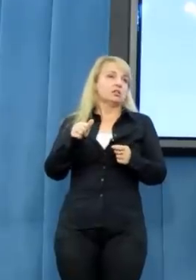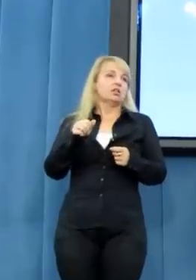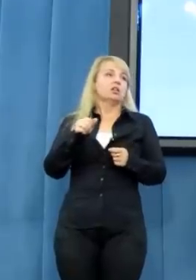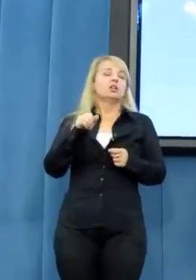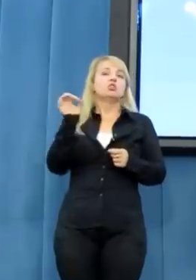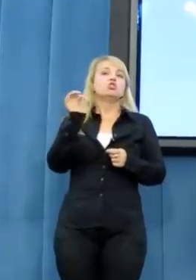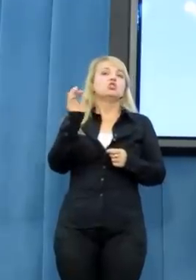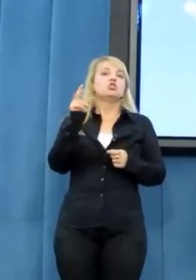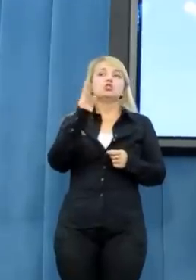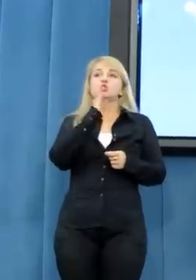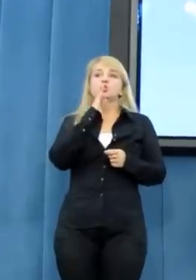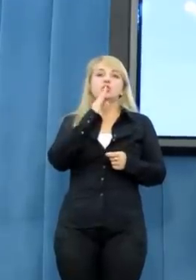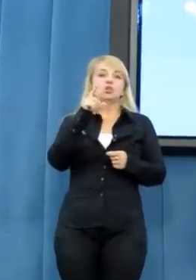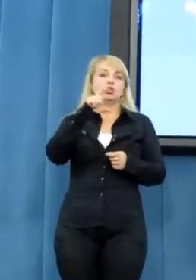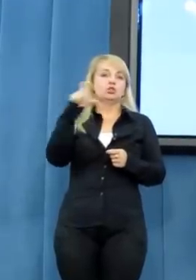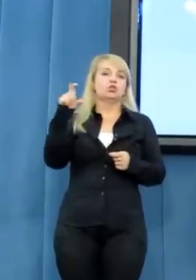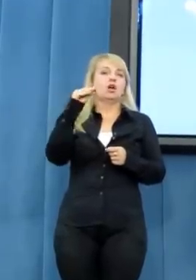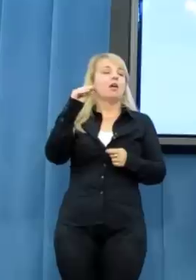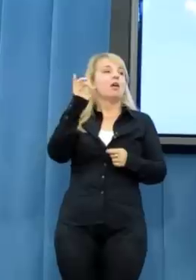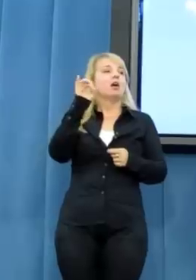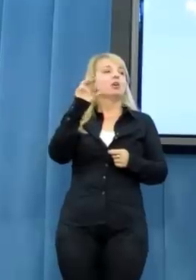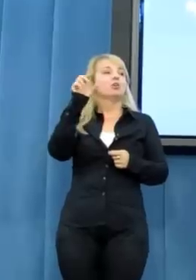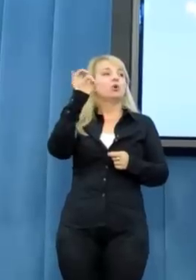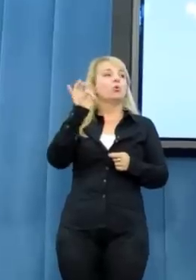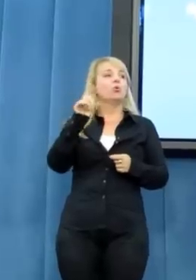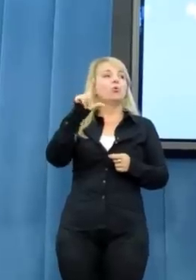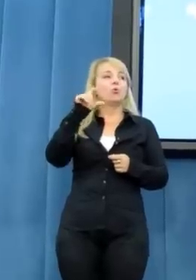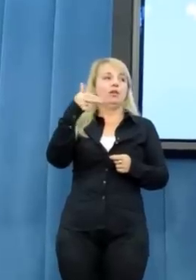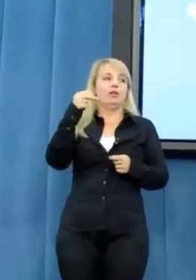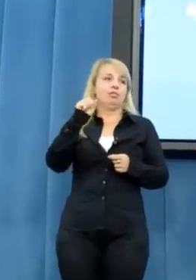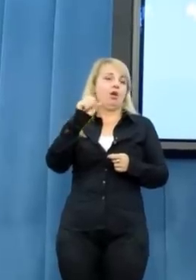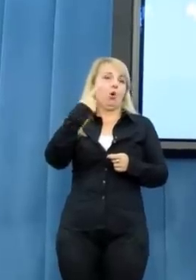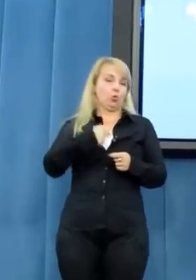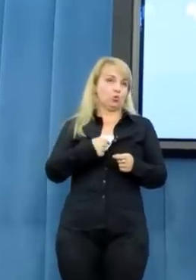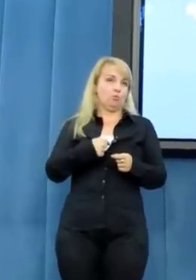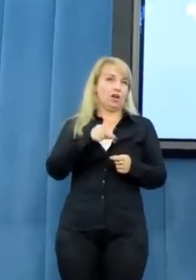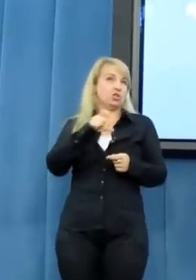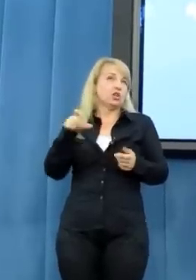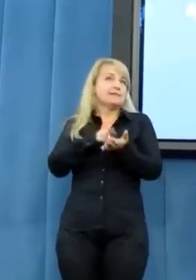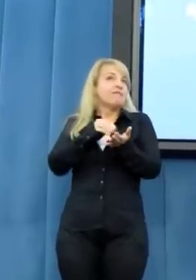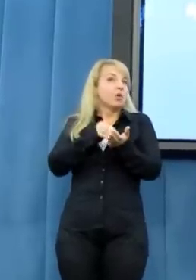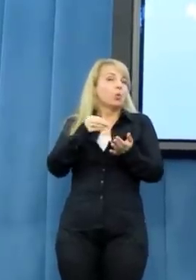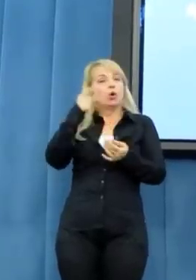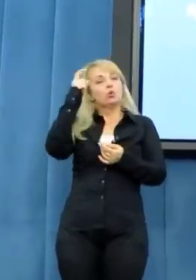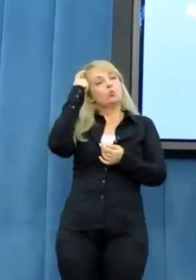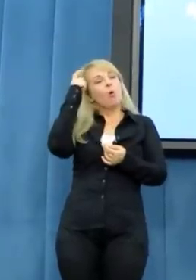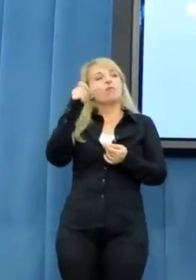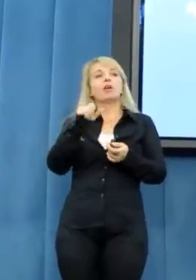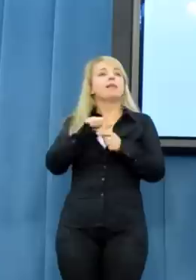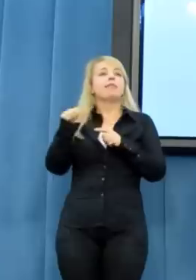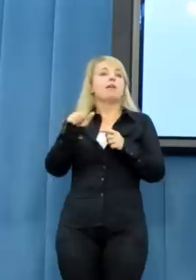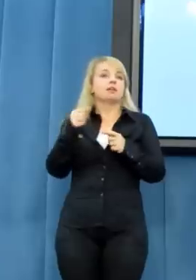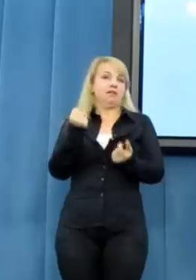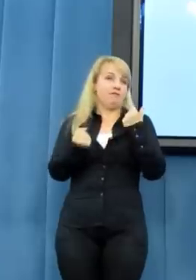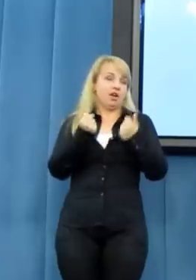Pani Kora jest osobą szczególną, a statystyczny Kowalski nie jest szczególną osobą, czy znana piosenkarka powinna liczyć na jakieś